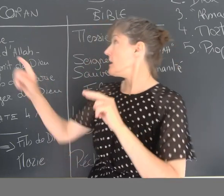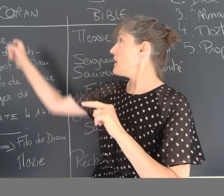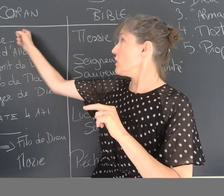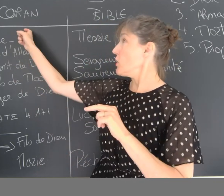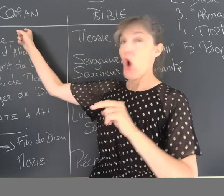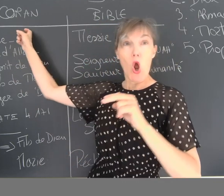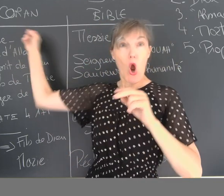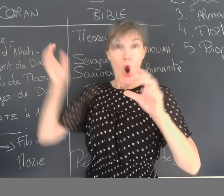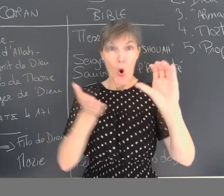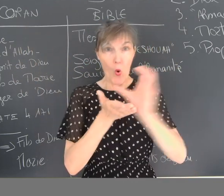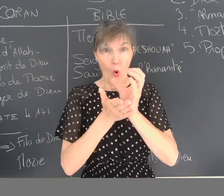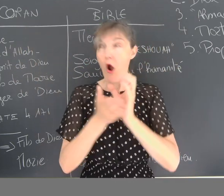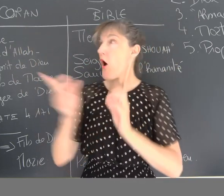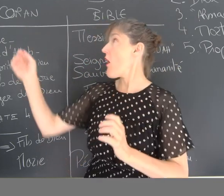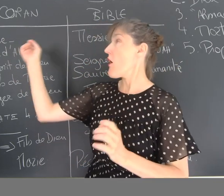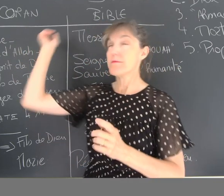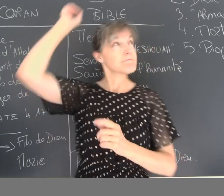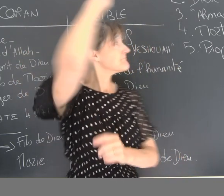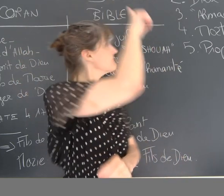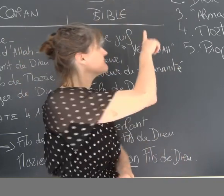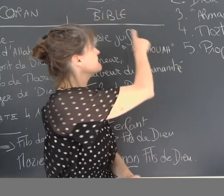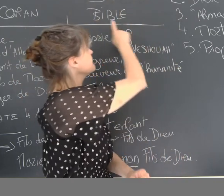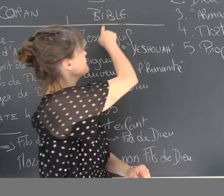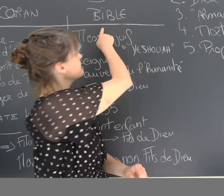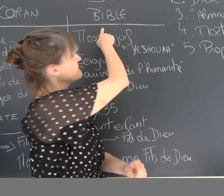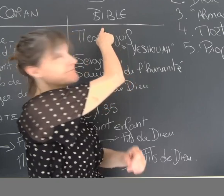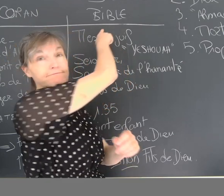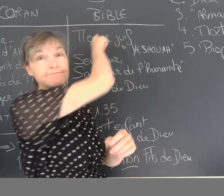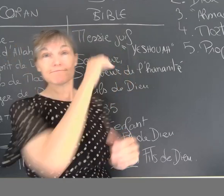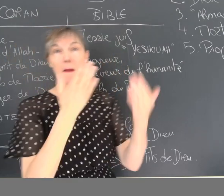Et on va analyser ce titre-là, Fils de Dieu, dans les deux textes.